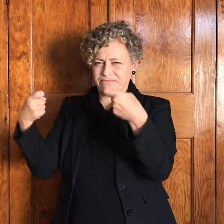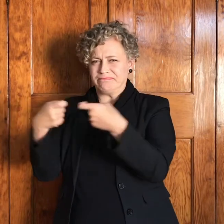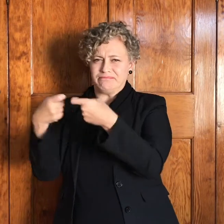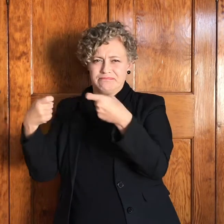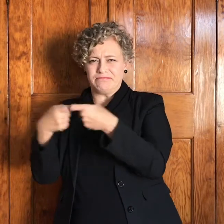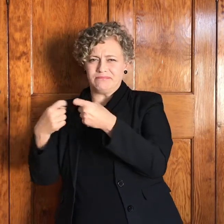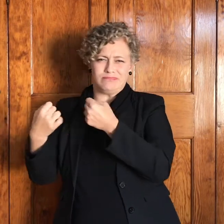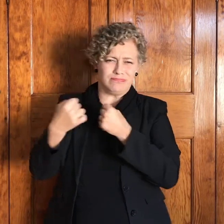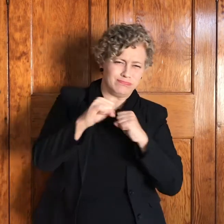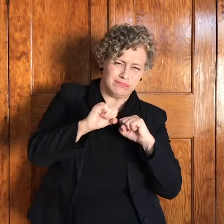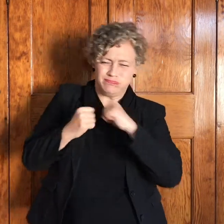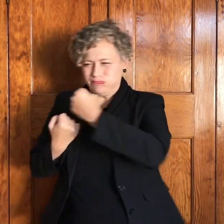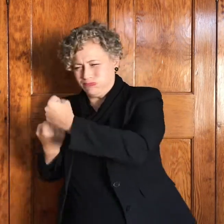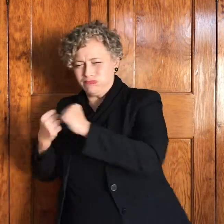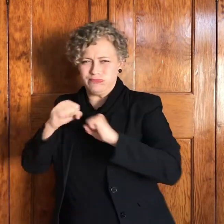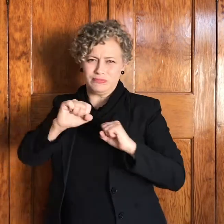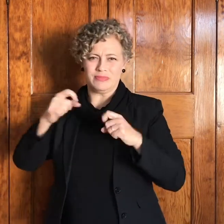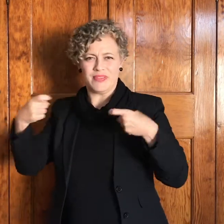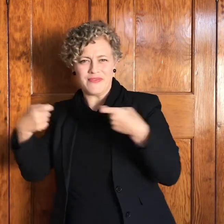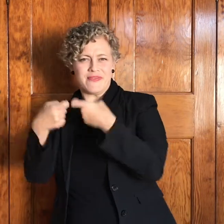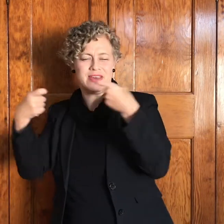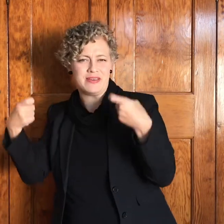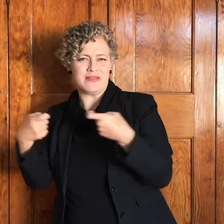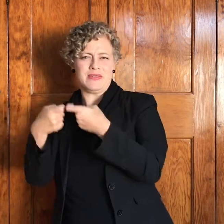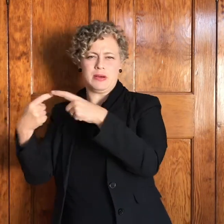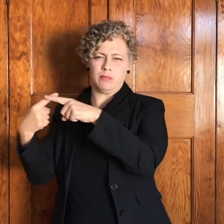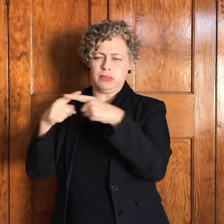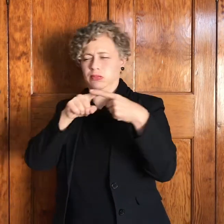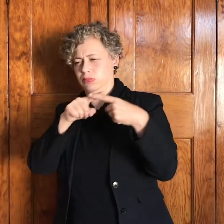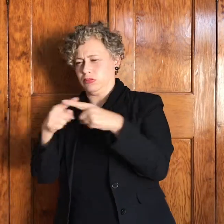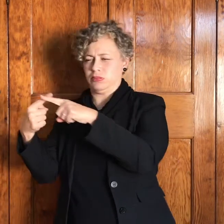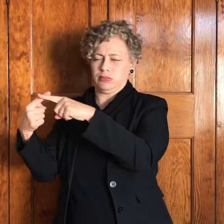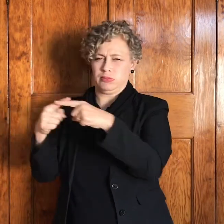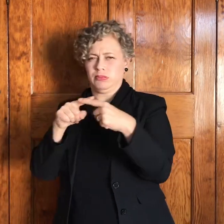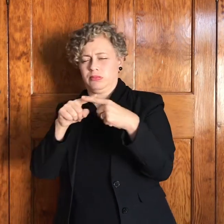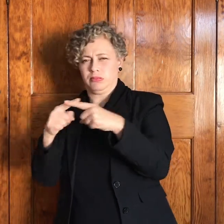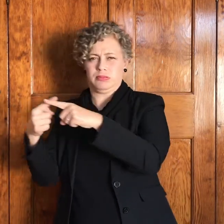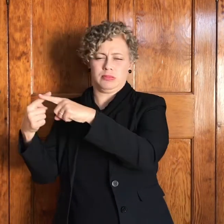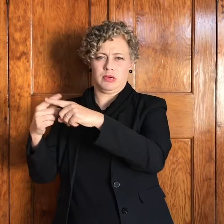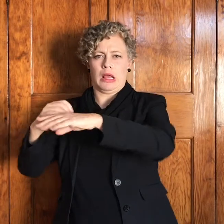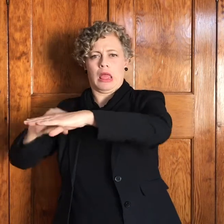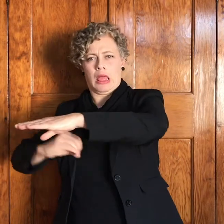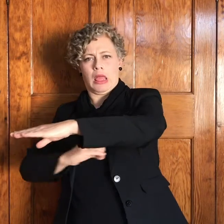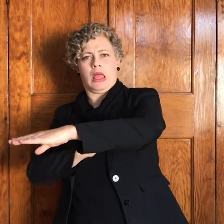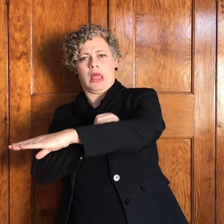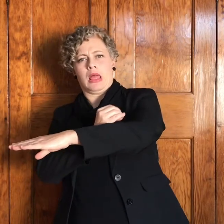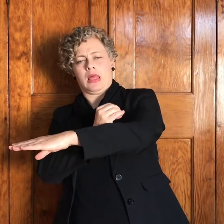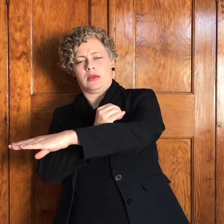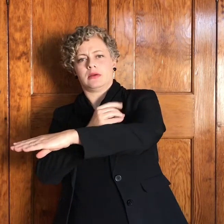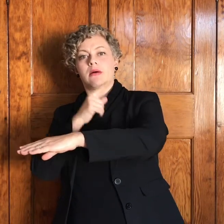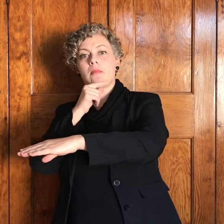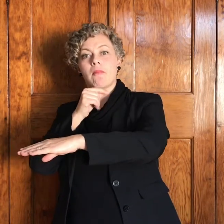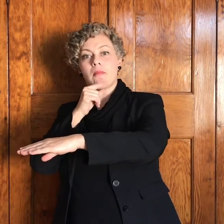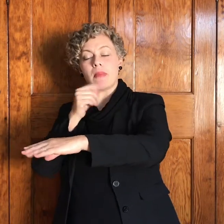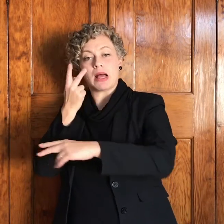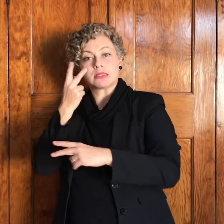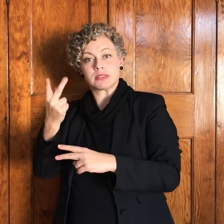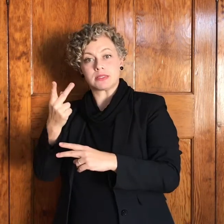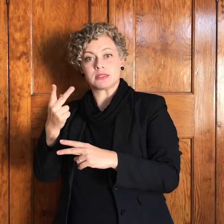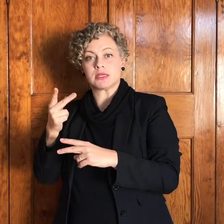jy kan het vertaal geveg toe die man achterkom dat hy nie vir Jacob kan wenie het die man terwijl hy